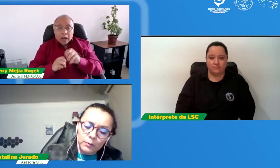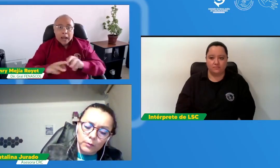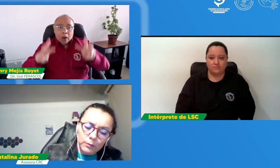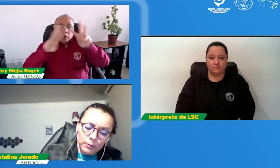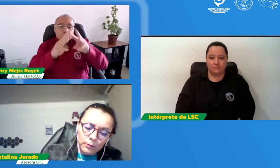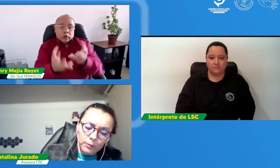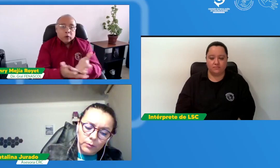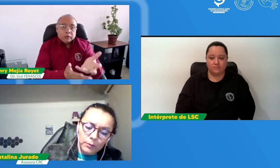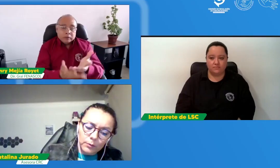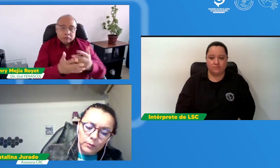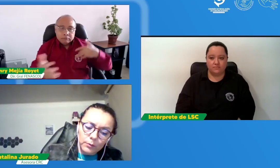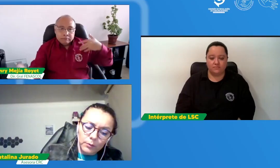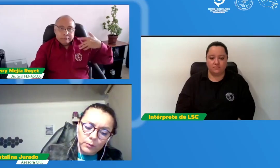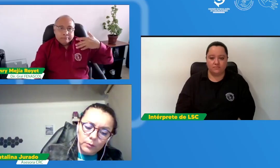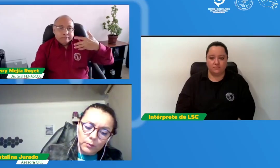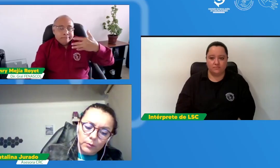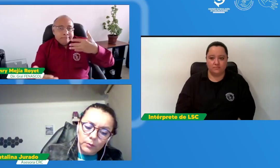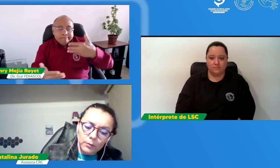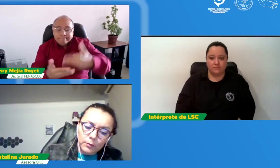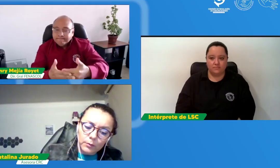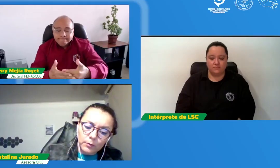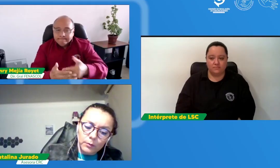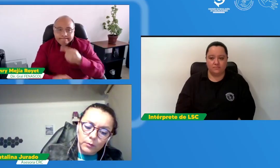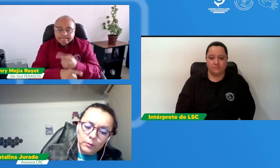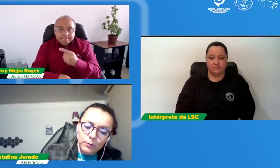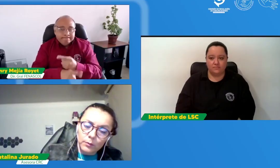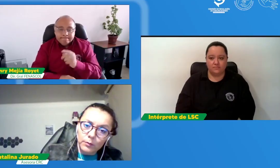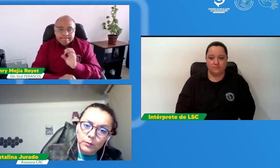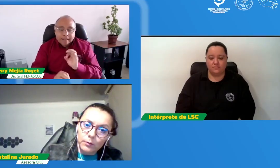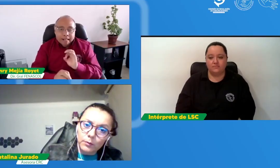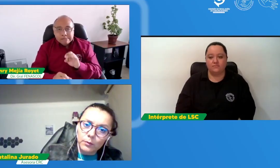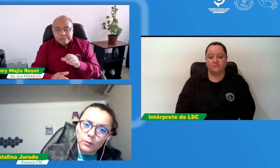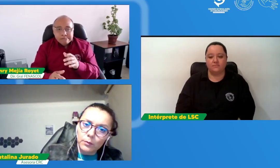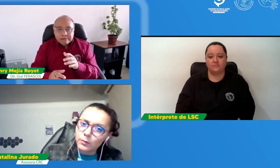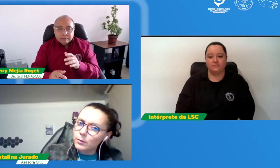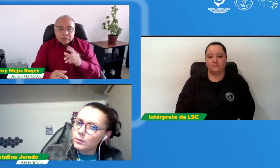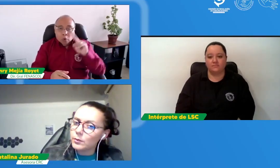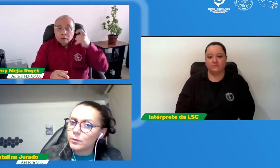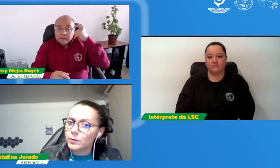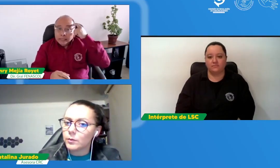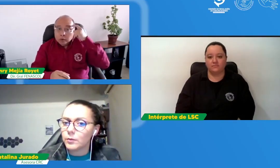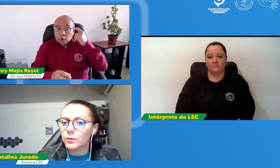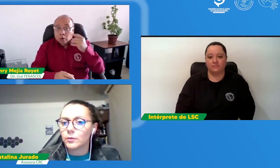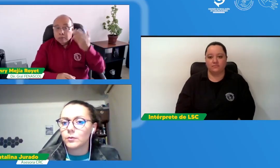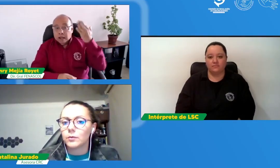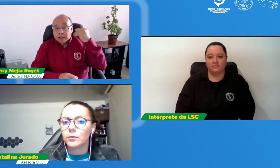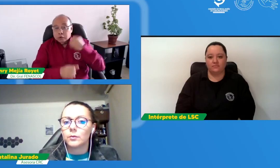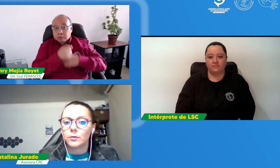recomendación que se dio en el dos mil dieciséis y pues que hasta la fecha no se ha cumplido entonces